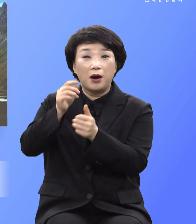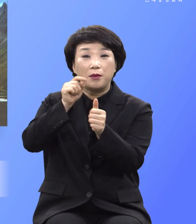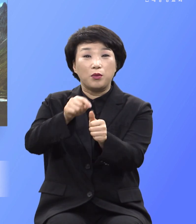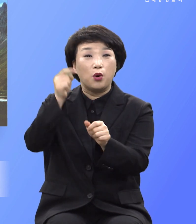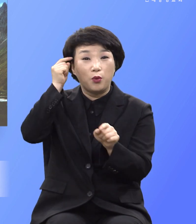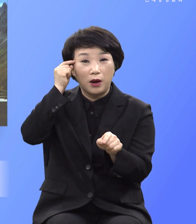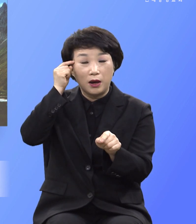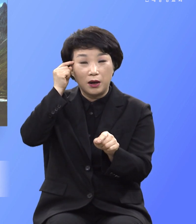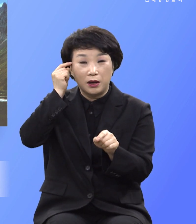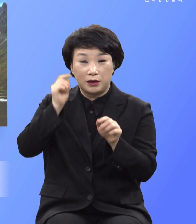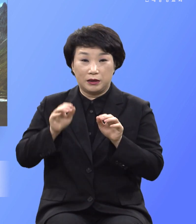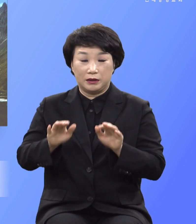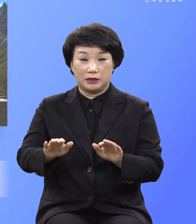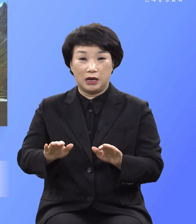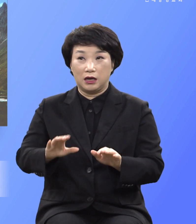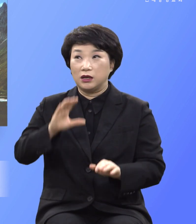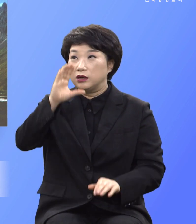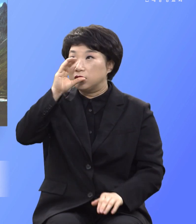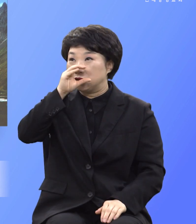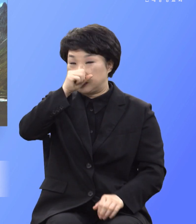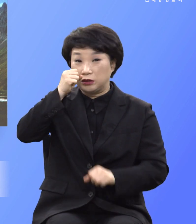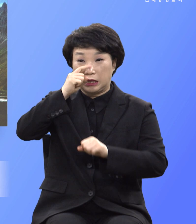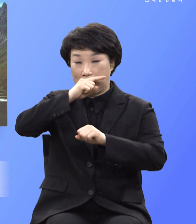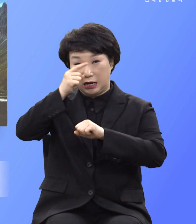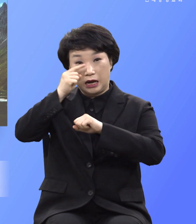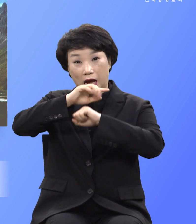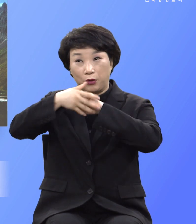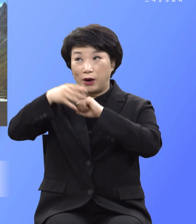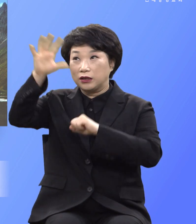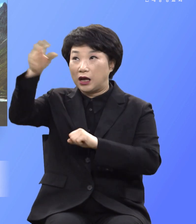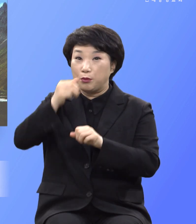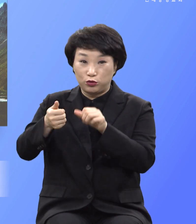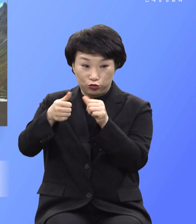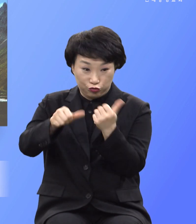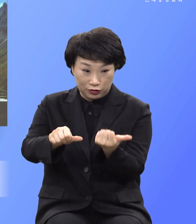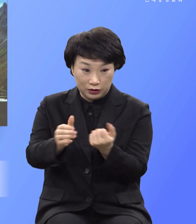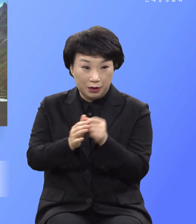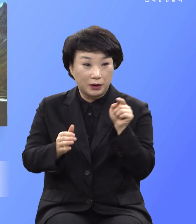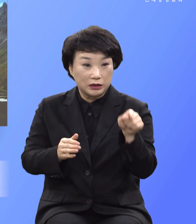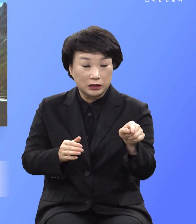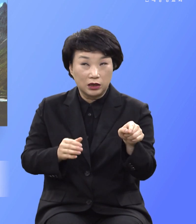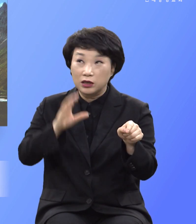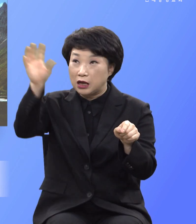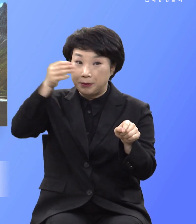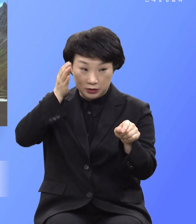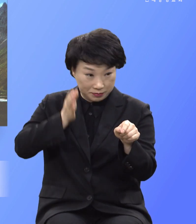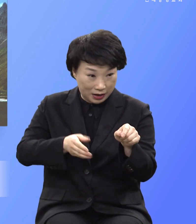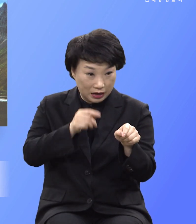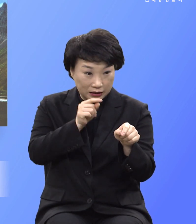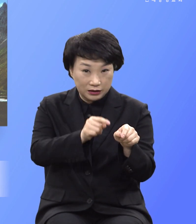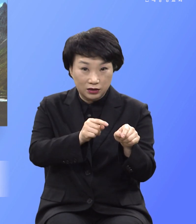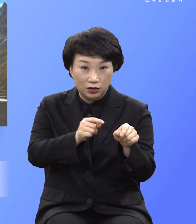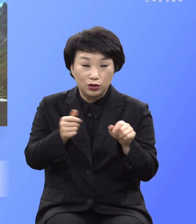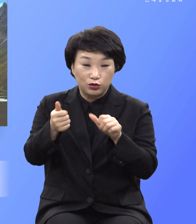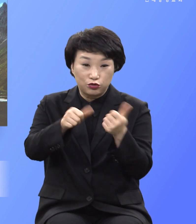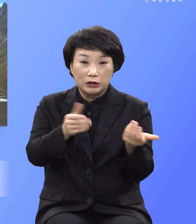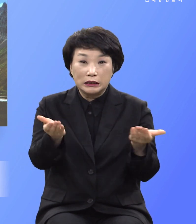먹으면 죽으니까 너는 절대 죽을 짓을 하지